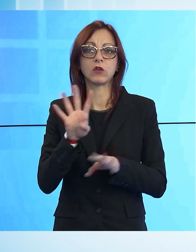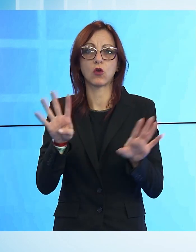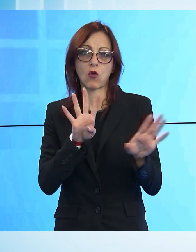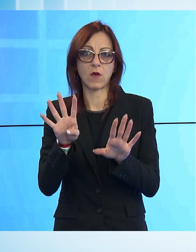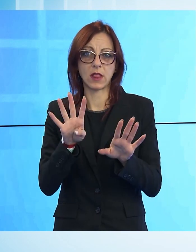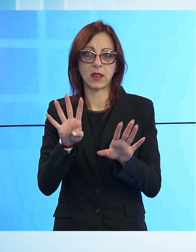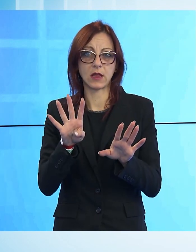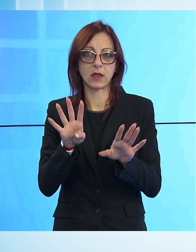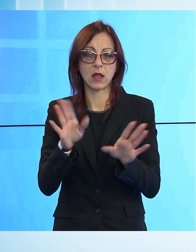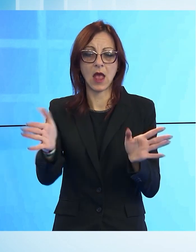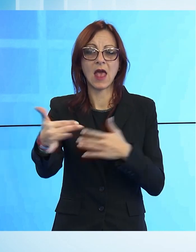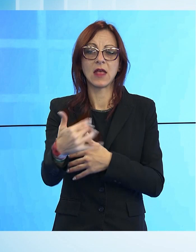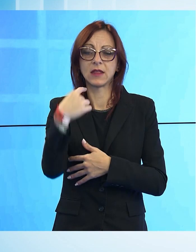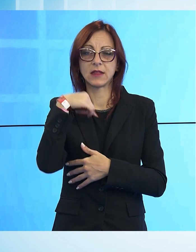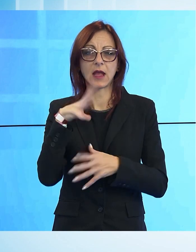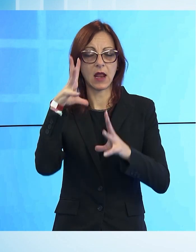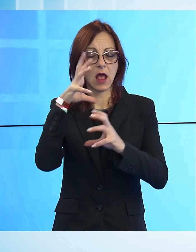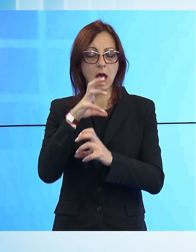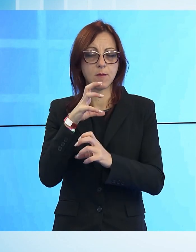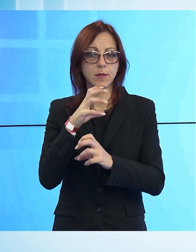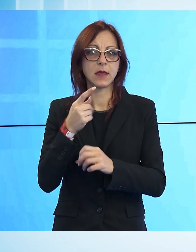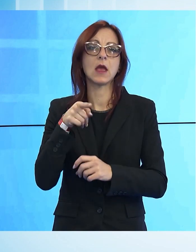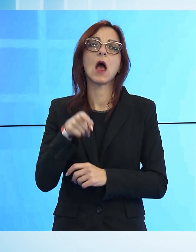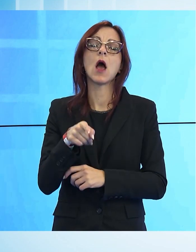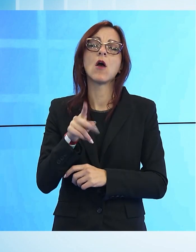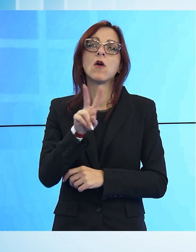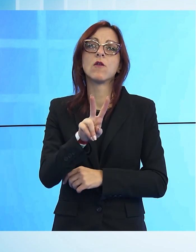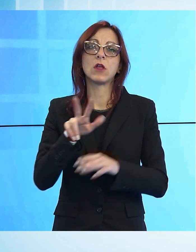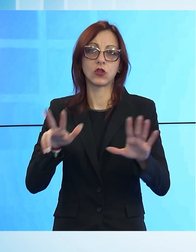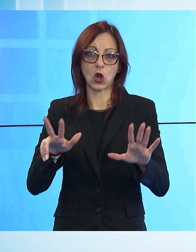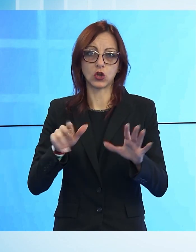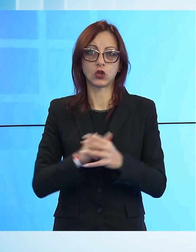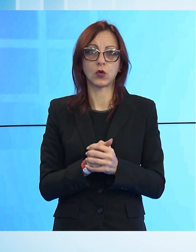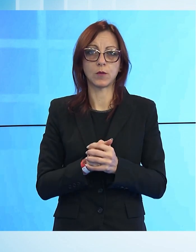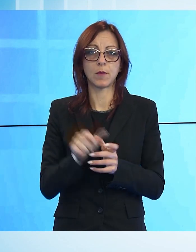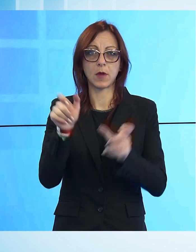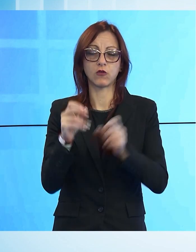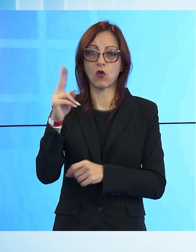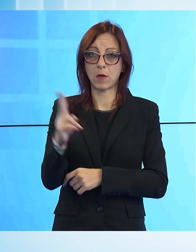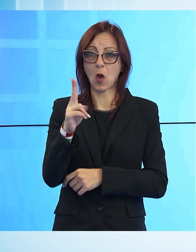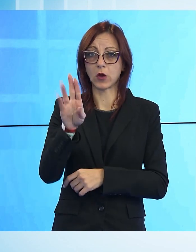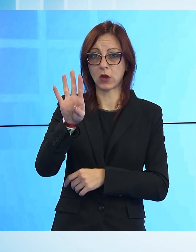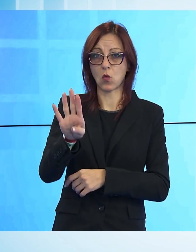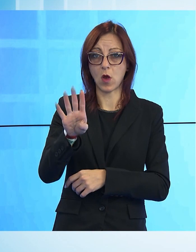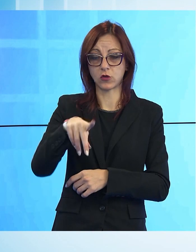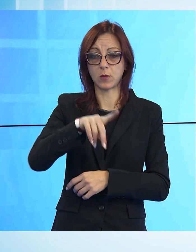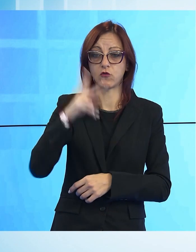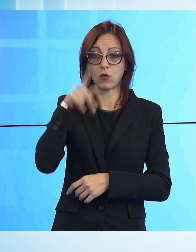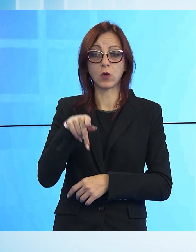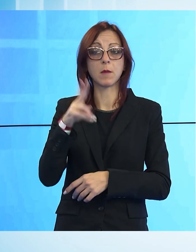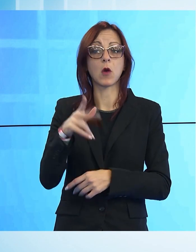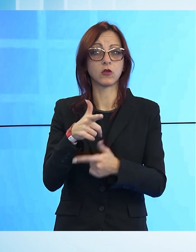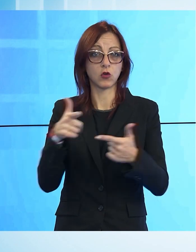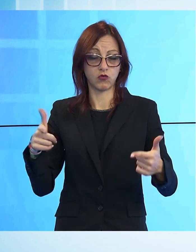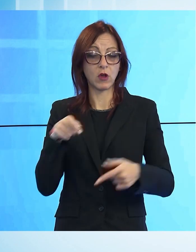stabili le terapie intensive a 28, 4 decessi ma nessuno in provincia di Lucca dove i contagi sono